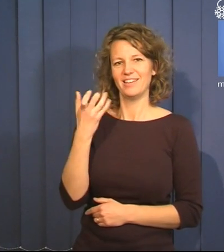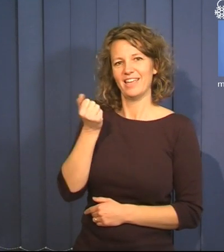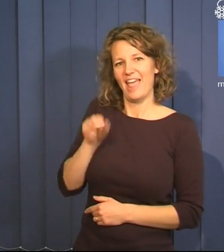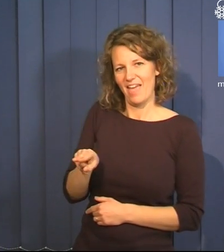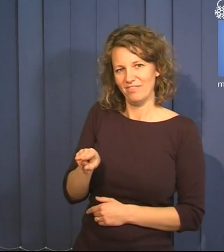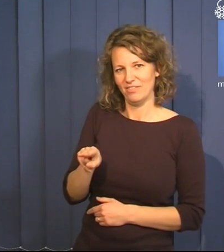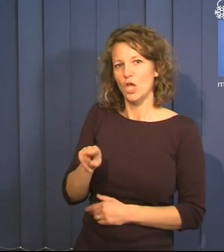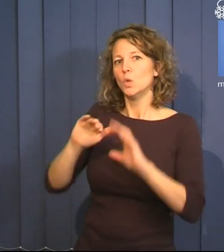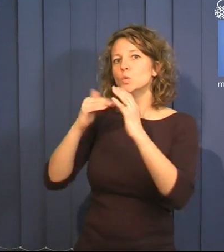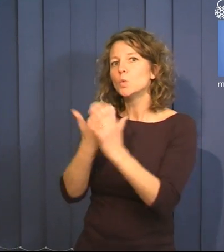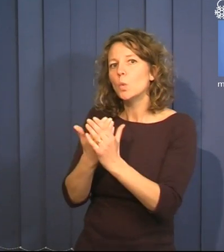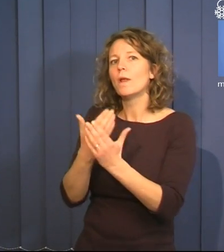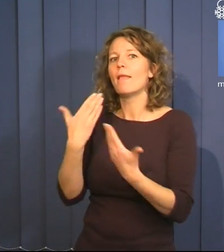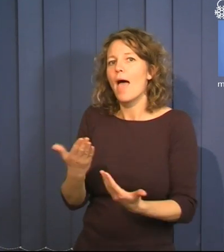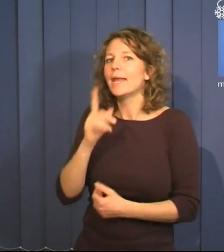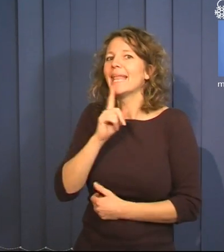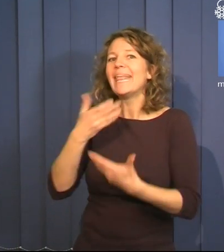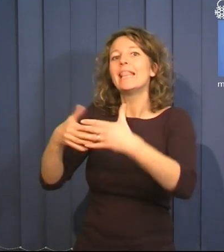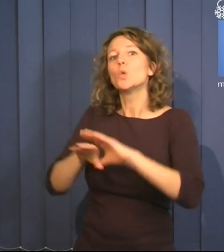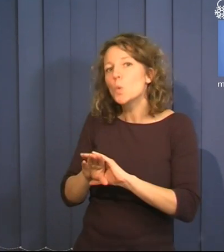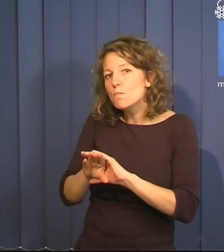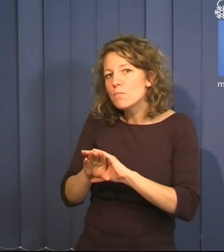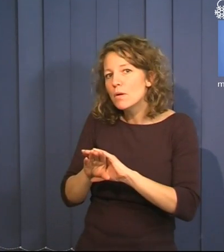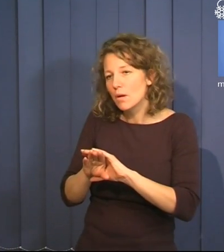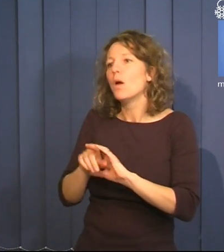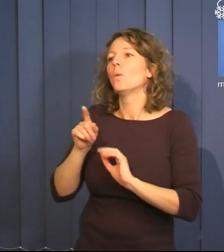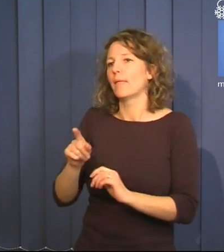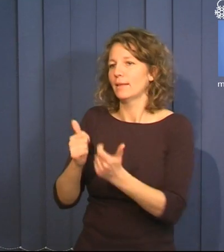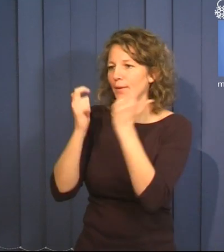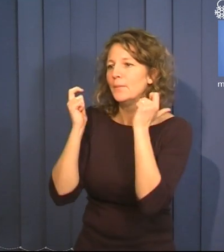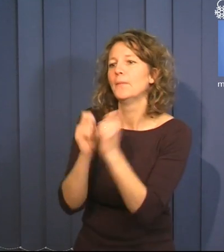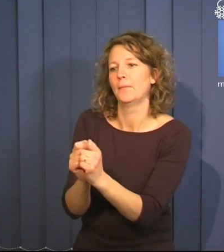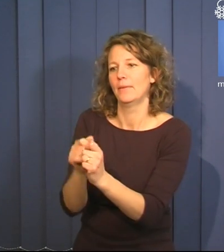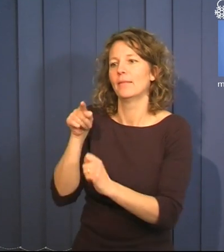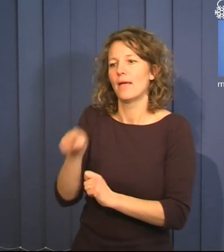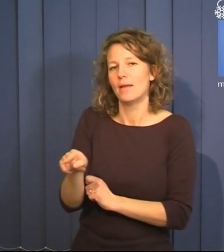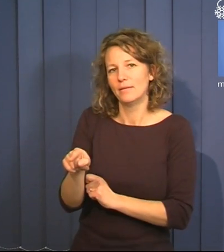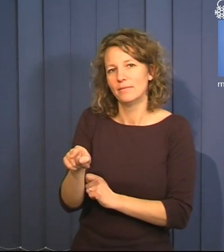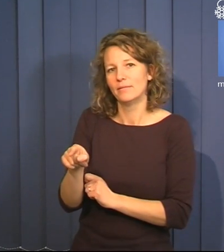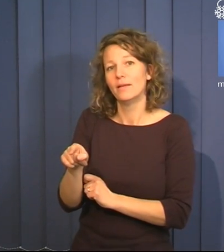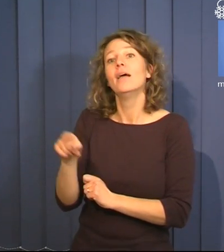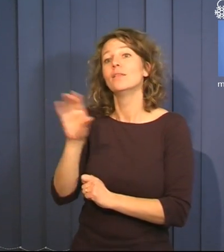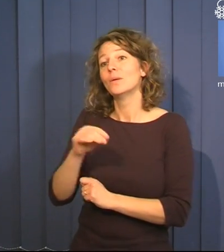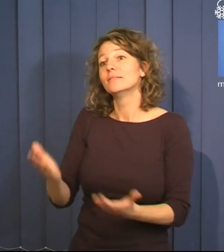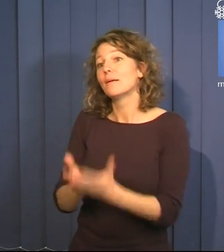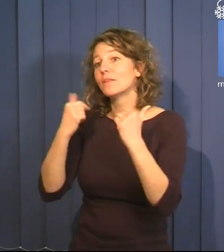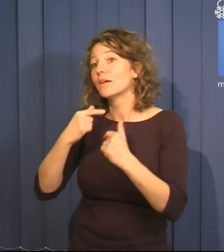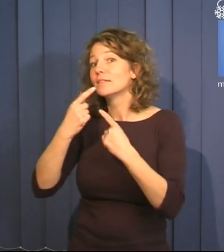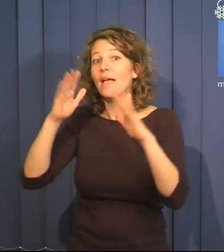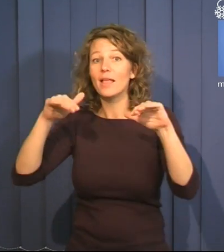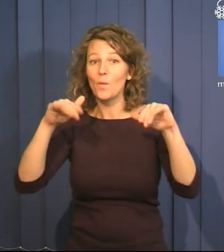god fortsättning. Tack för att ni lyssnade och hej då! Och jag undrar så